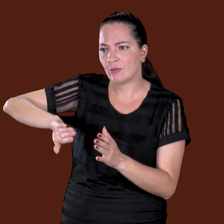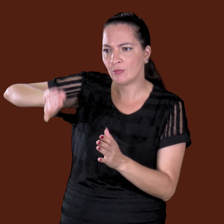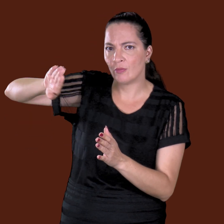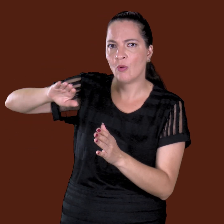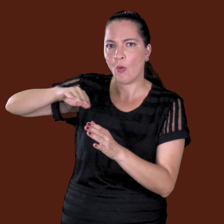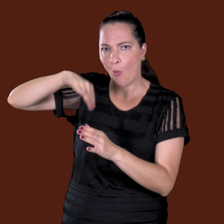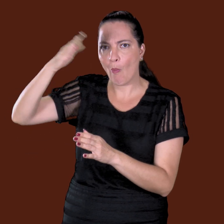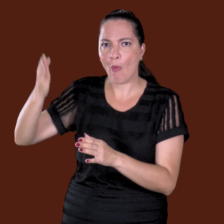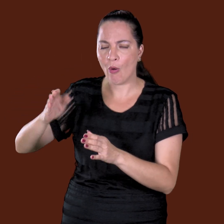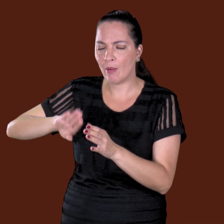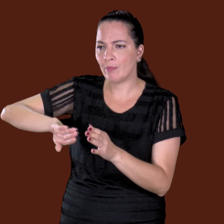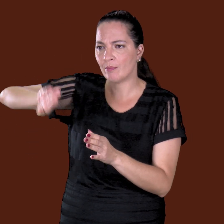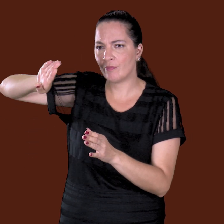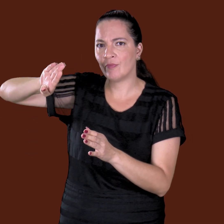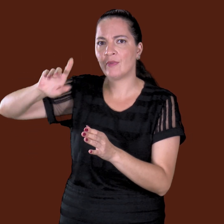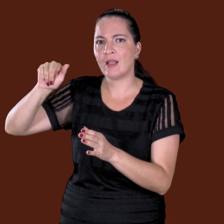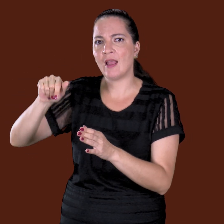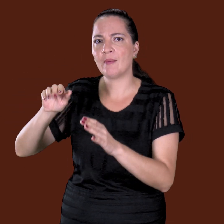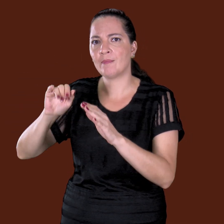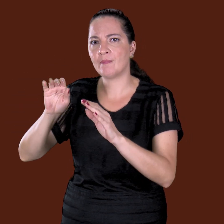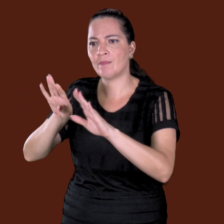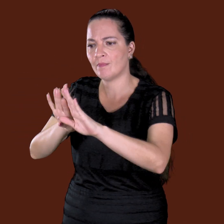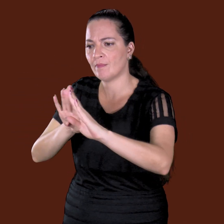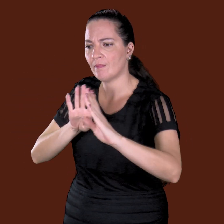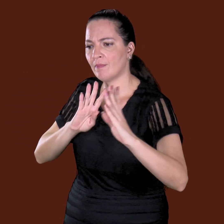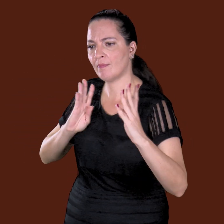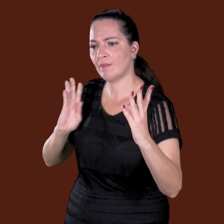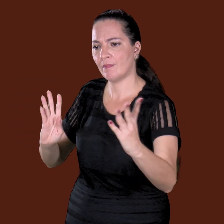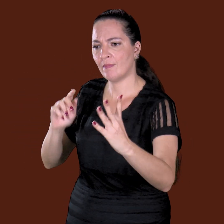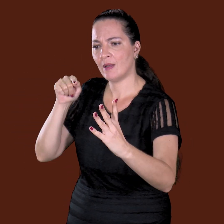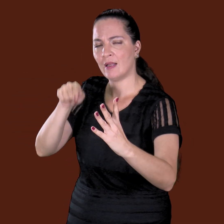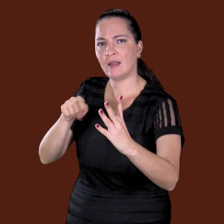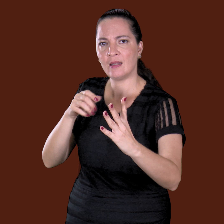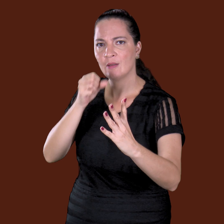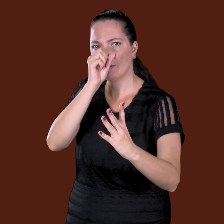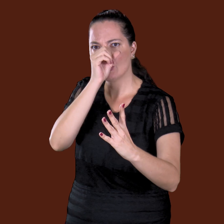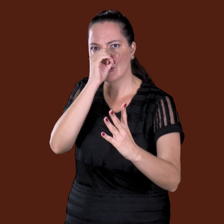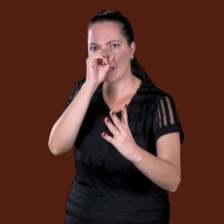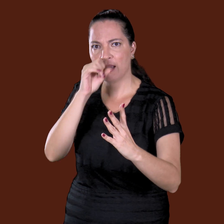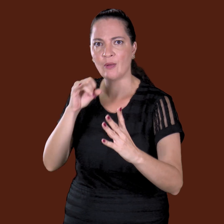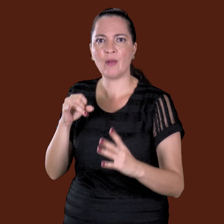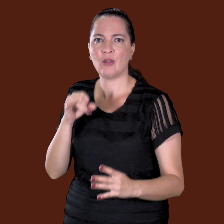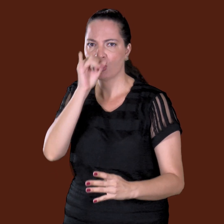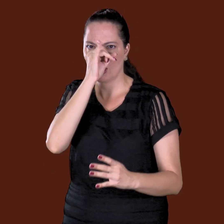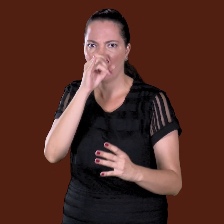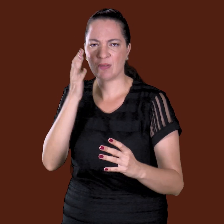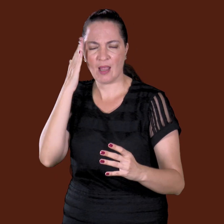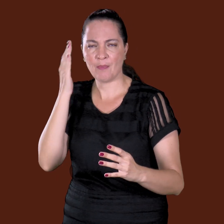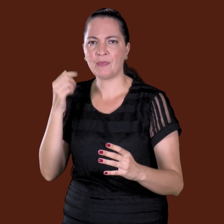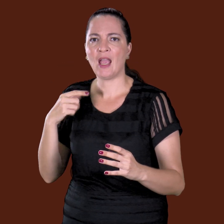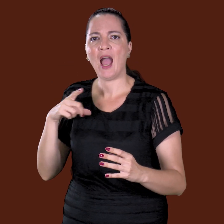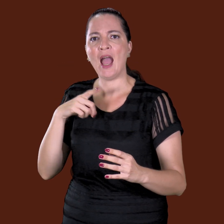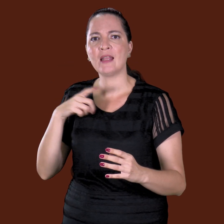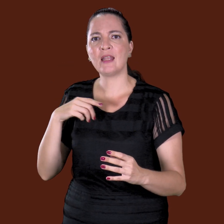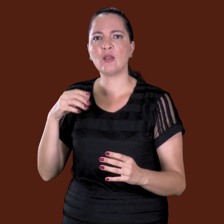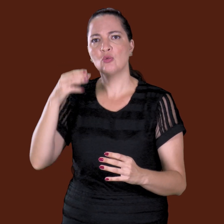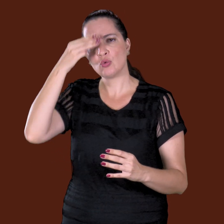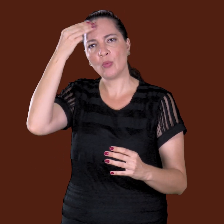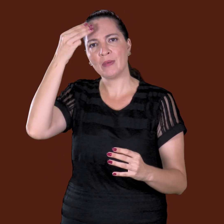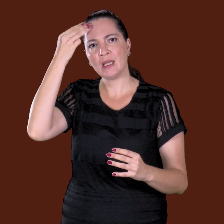Aí tinha um sobrinho dele que morava lá, o sobrinho era meio tantão, meio esquisitinho. Aí falou, Tia, está